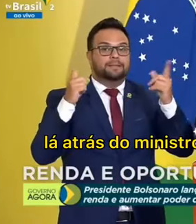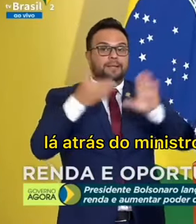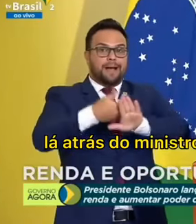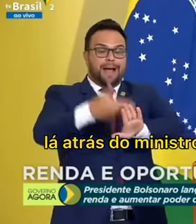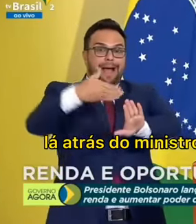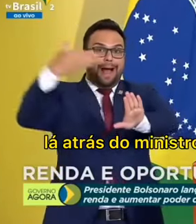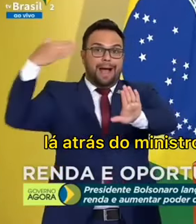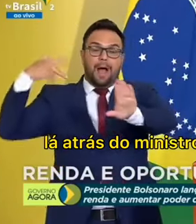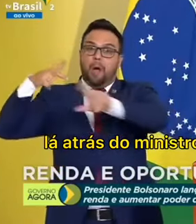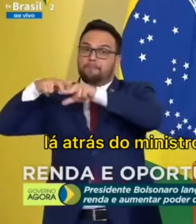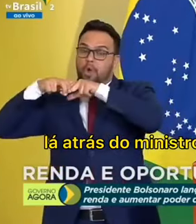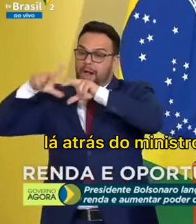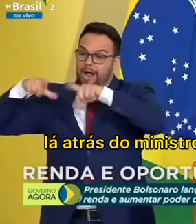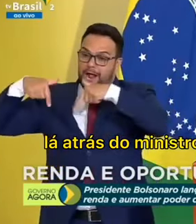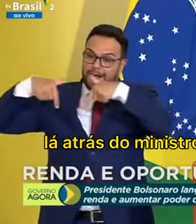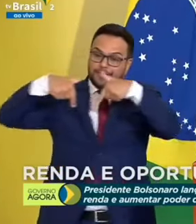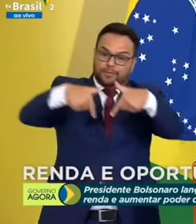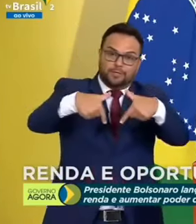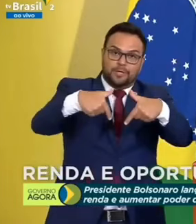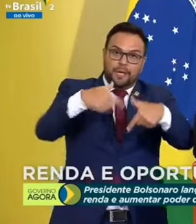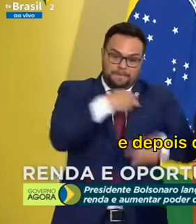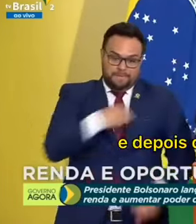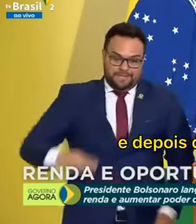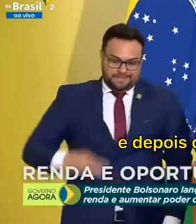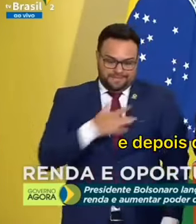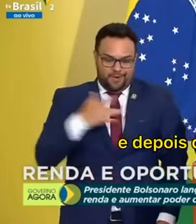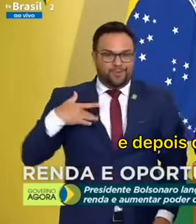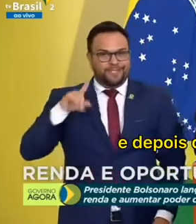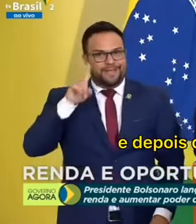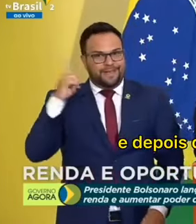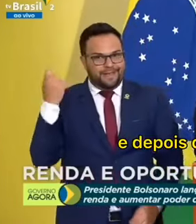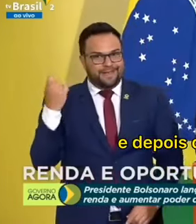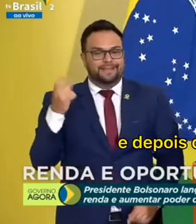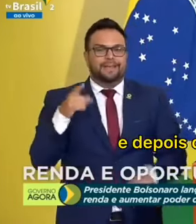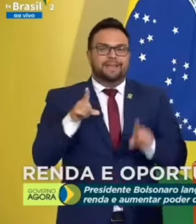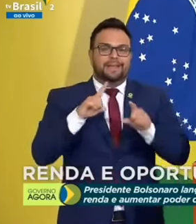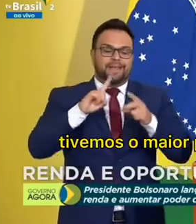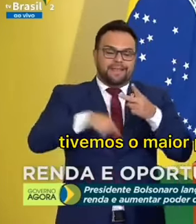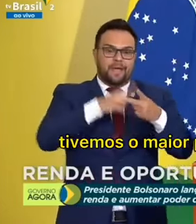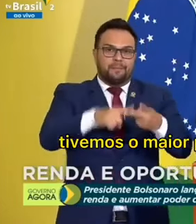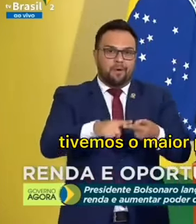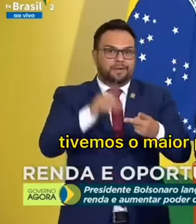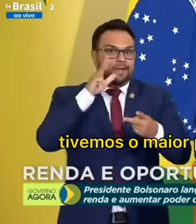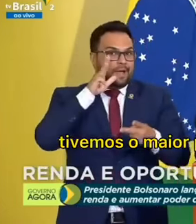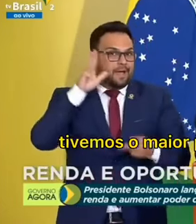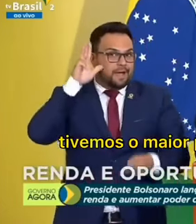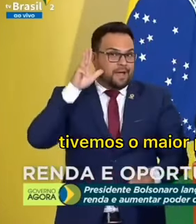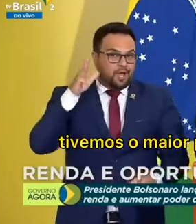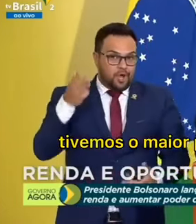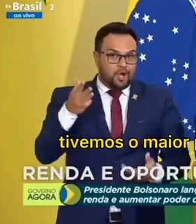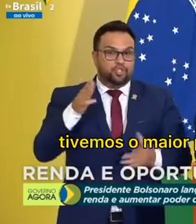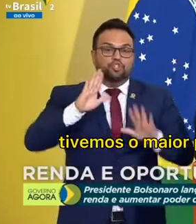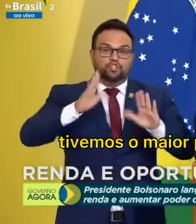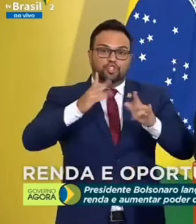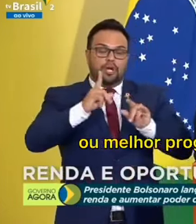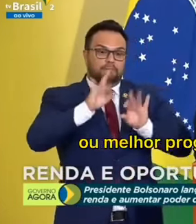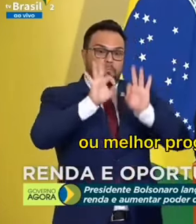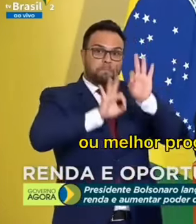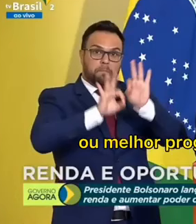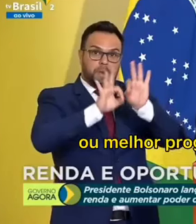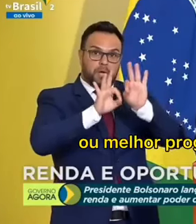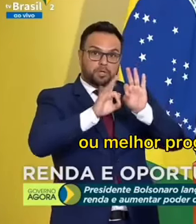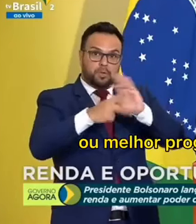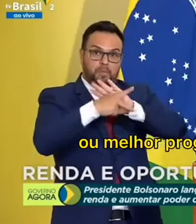atrás do ministro Pazueiro da Saúde e depois do Queiroga, tivemos o maior plano de vacinação,